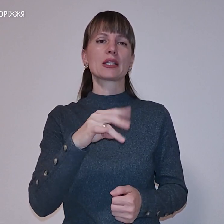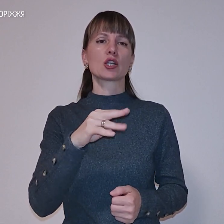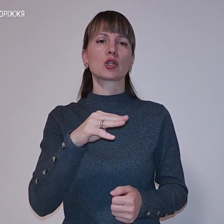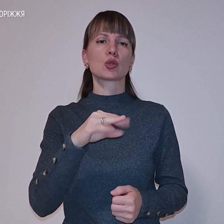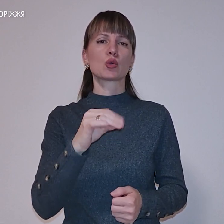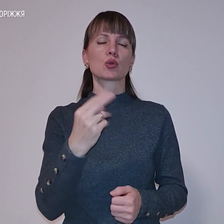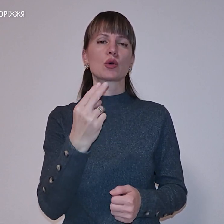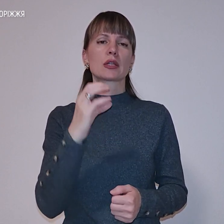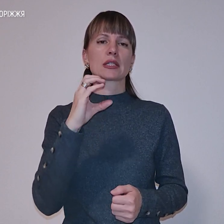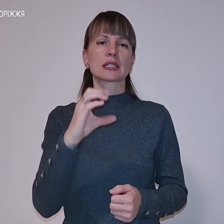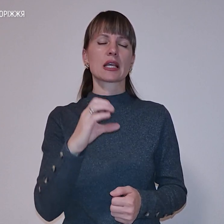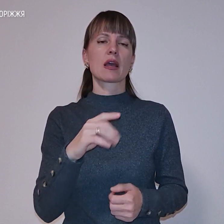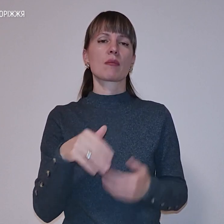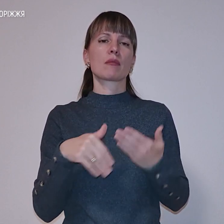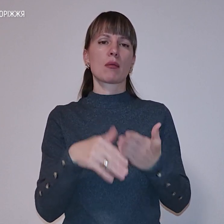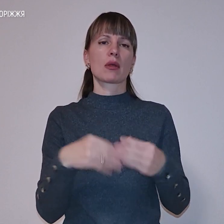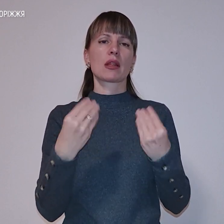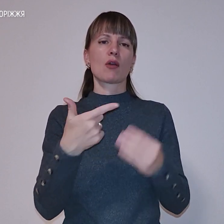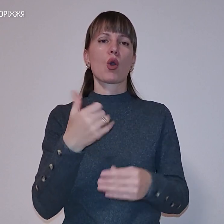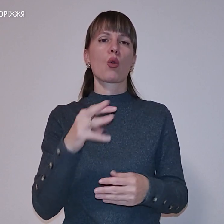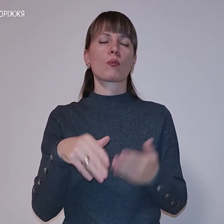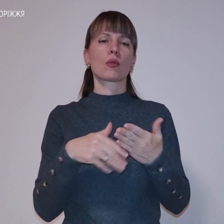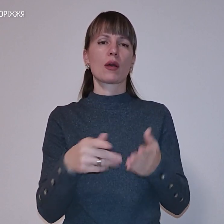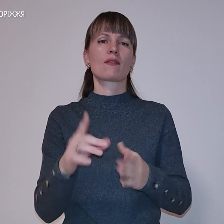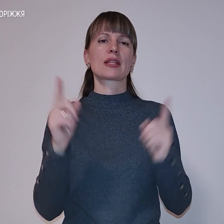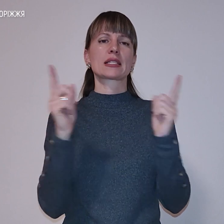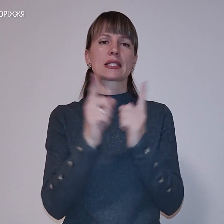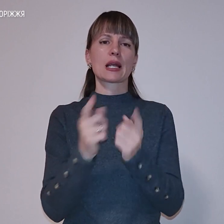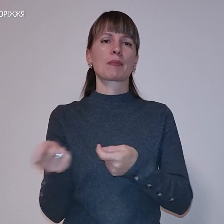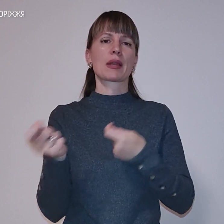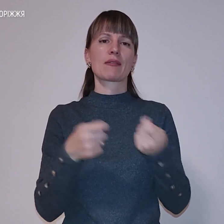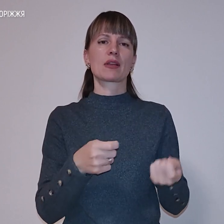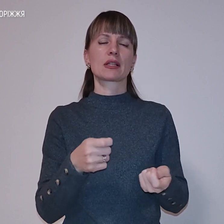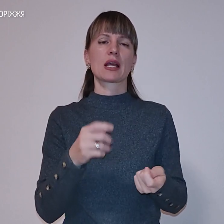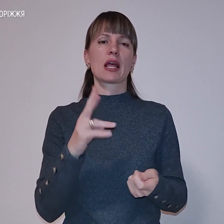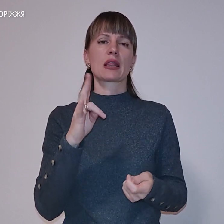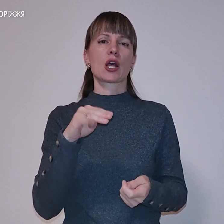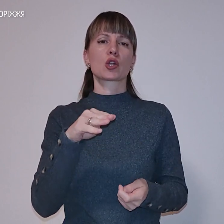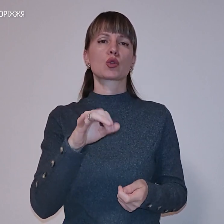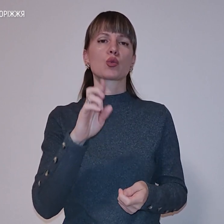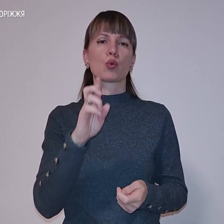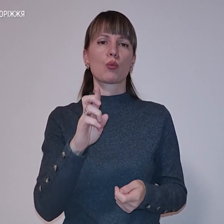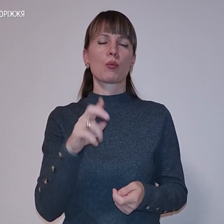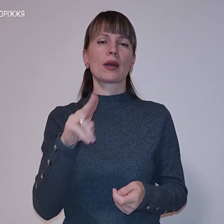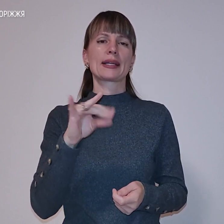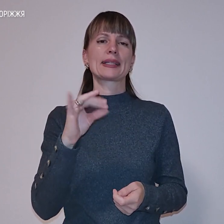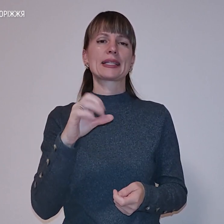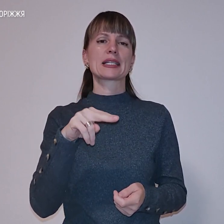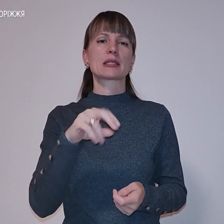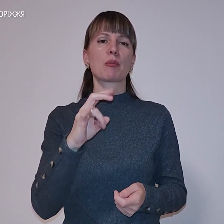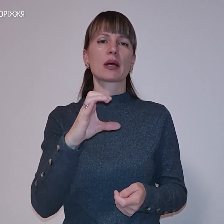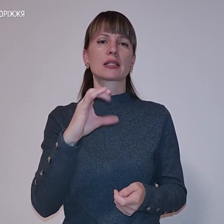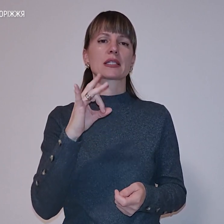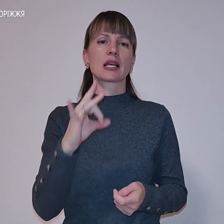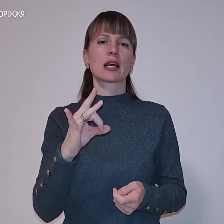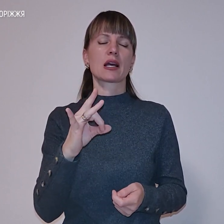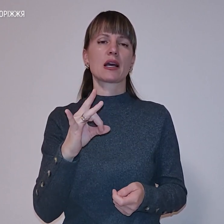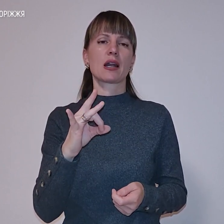допомогу. Вони мене зустріли, привезли до тубдиспансеру,